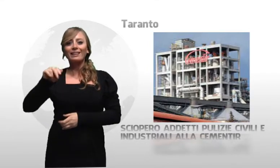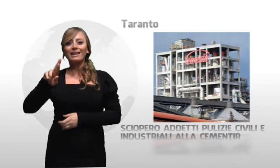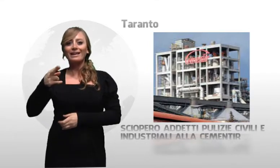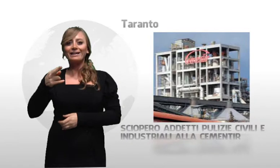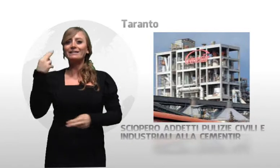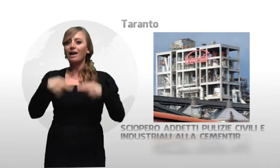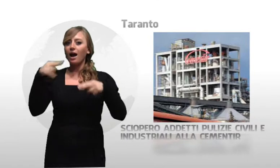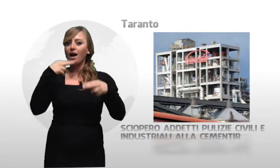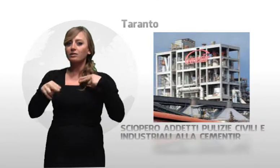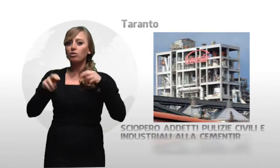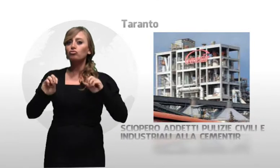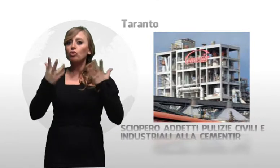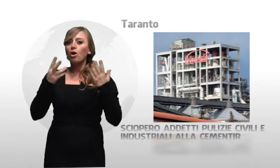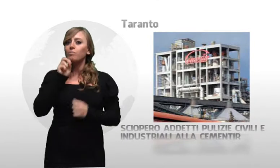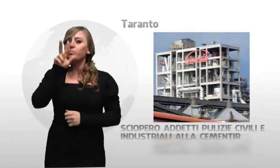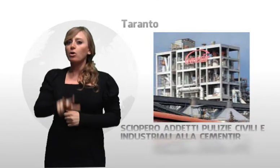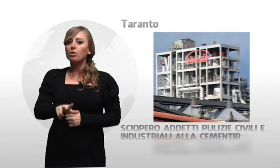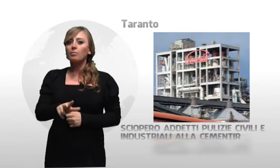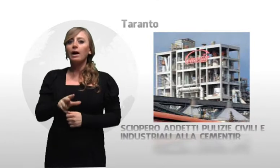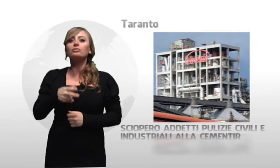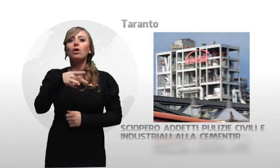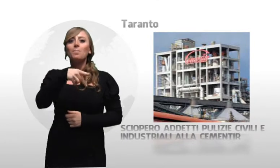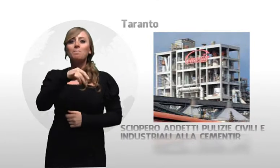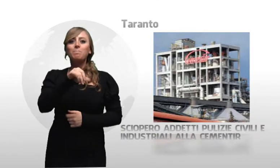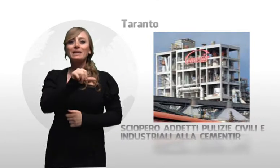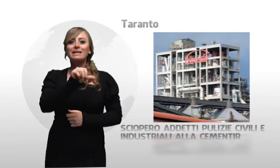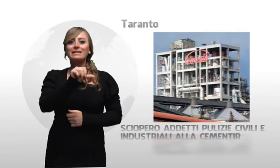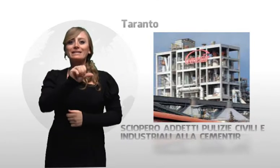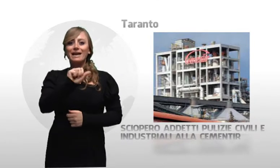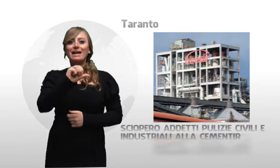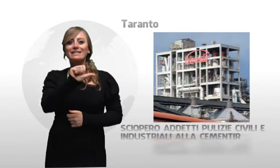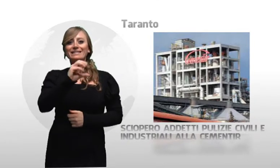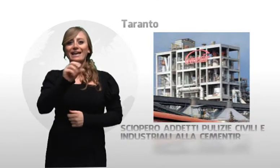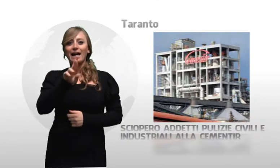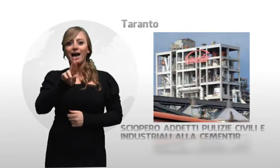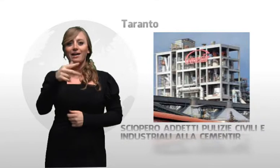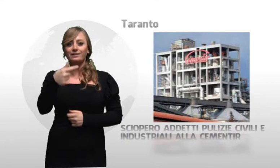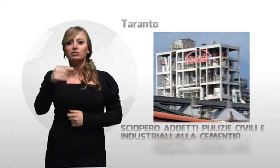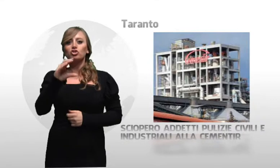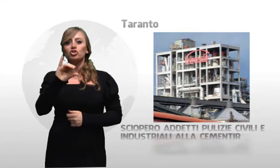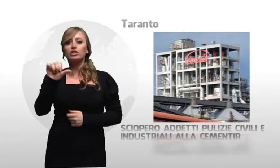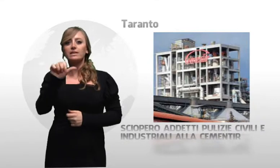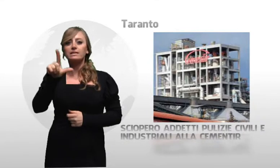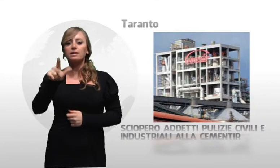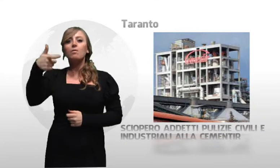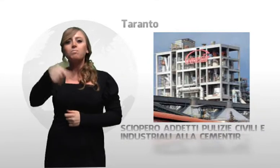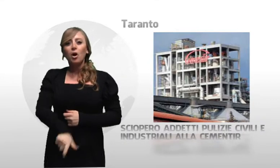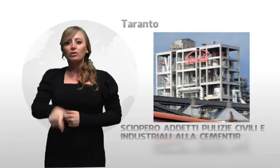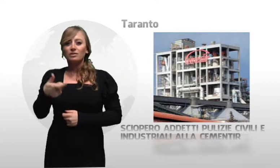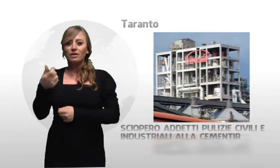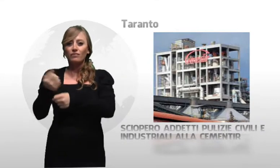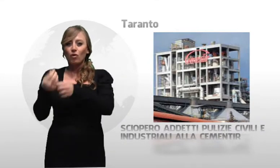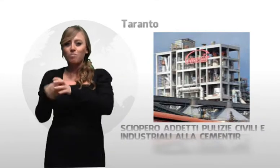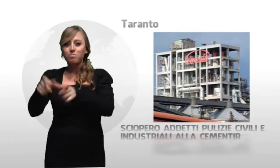agitazione è stato proclamato dalla FISA SCAT CISL a seguito della comunicazione di licenziamento collettivo per